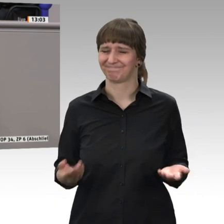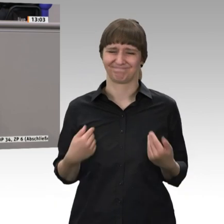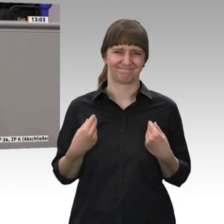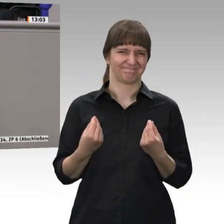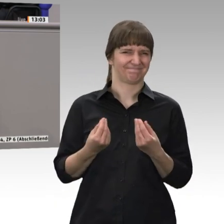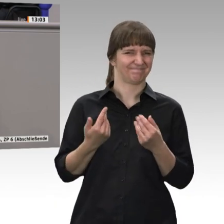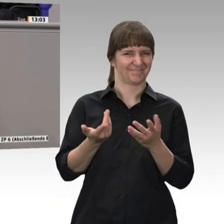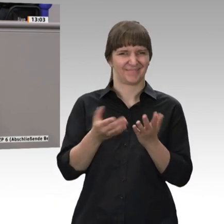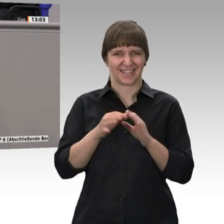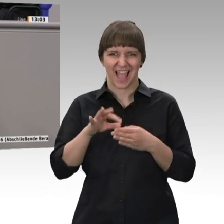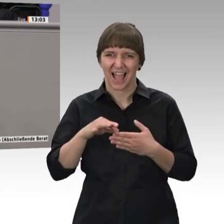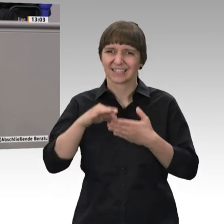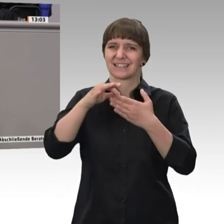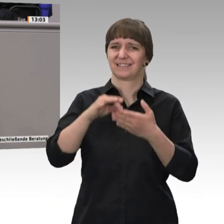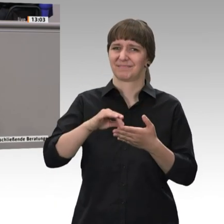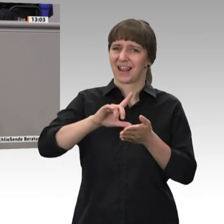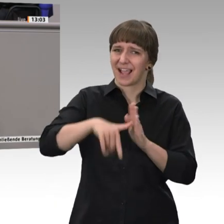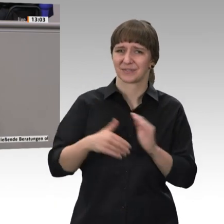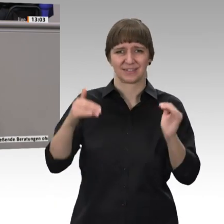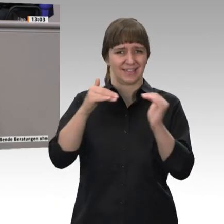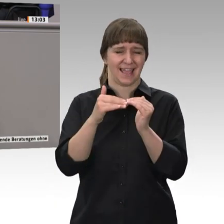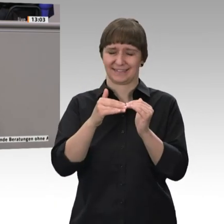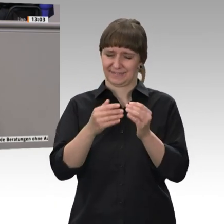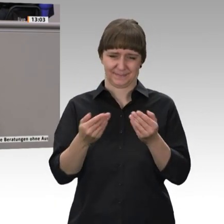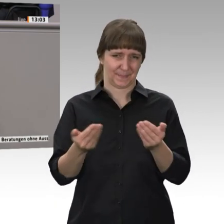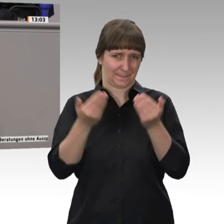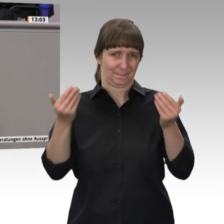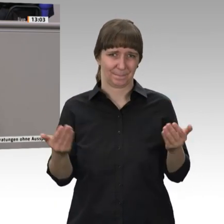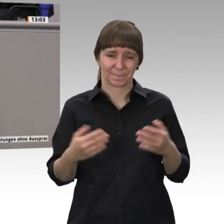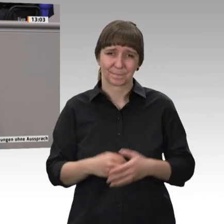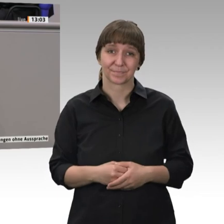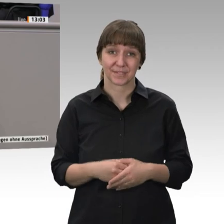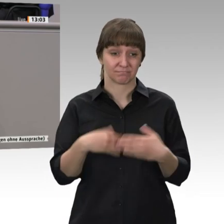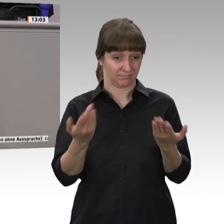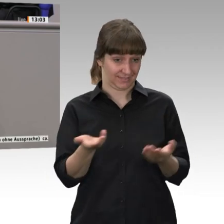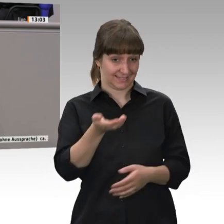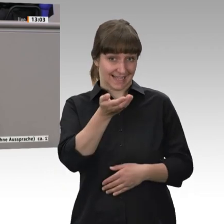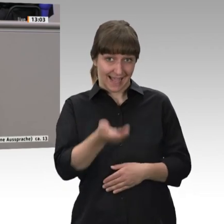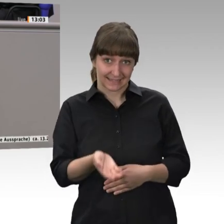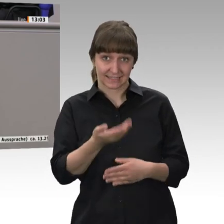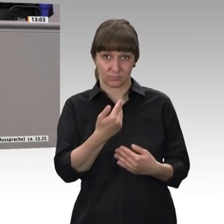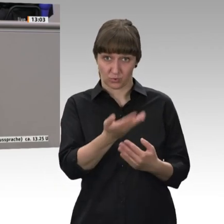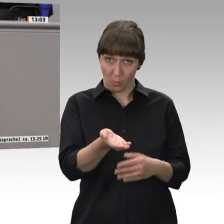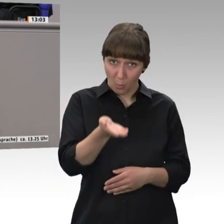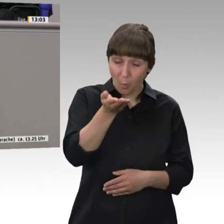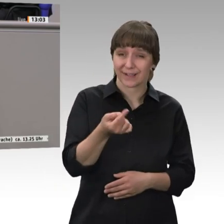Leistungsgerechtigkeit. Denn um eine Rente in dieser Höhe selbst zu erarbeiten, muss selbst nach diesem